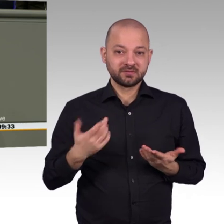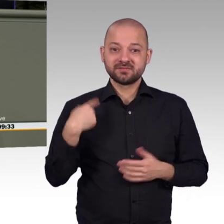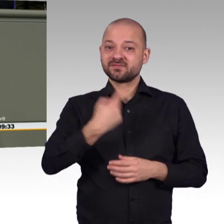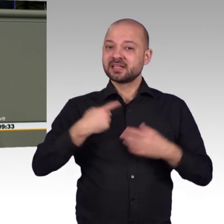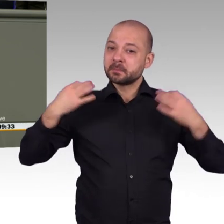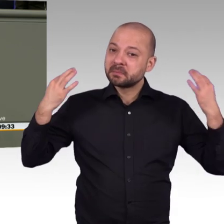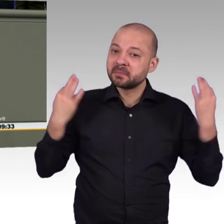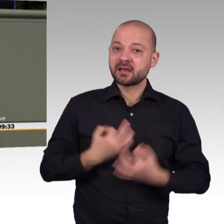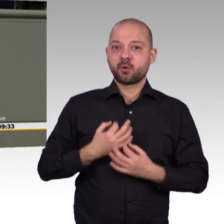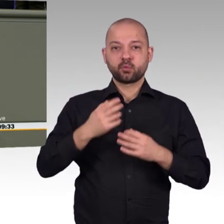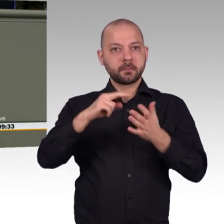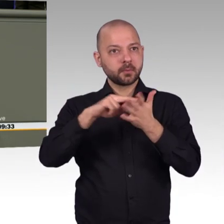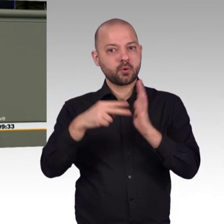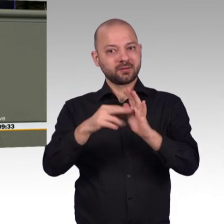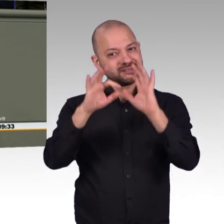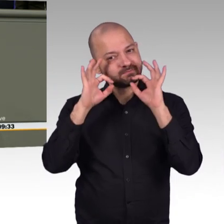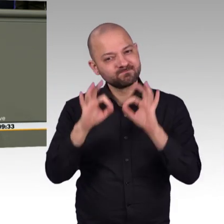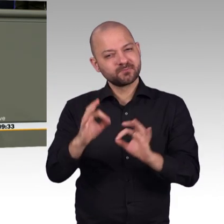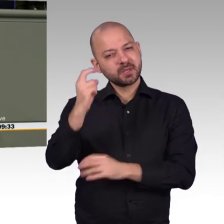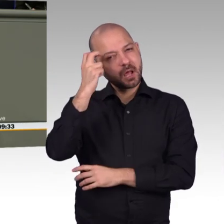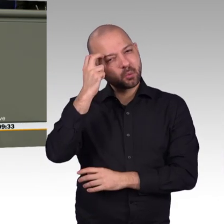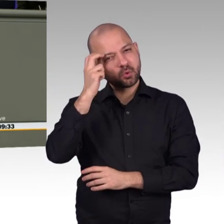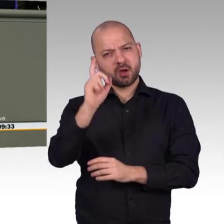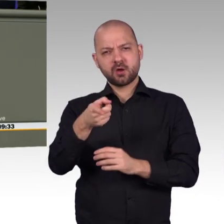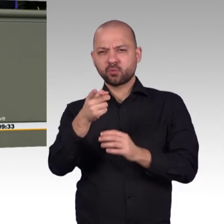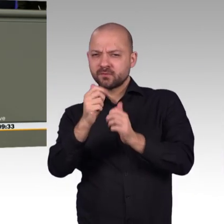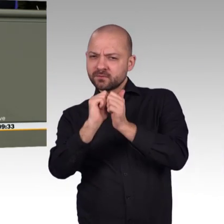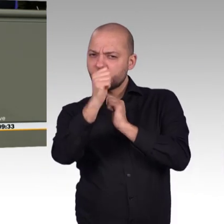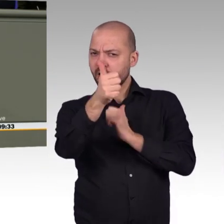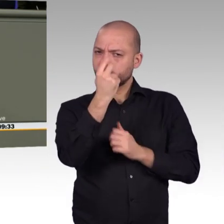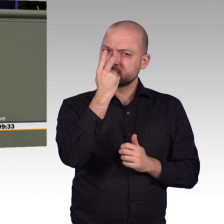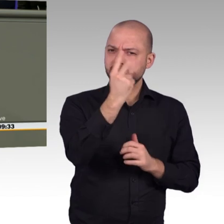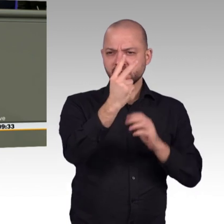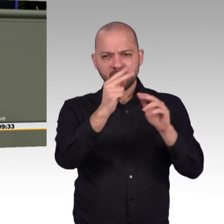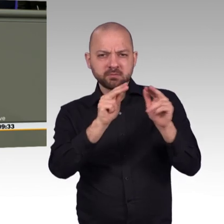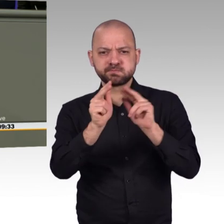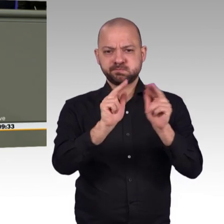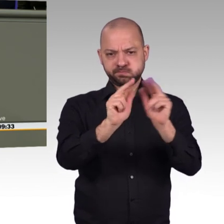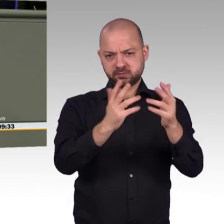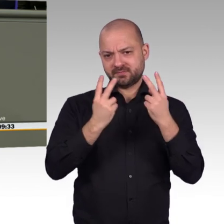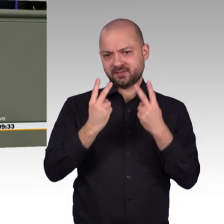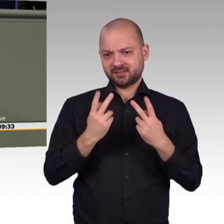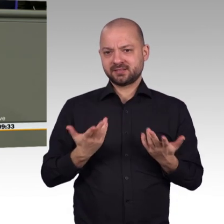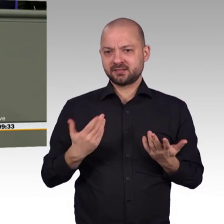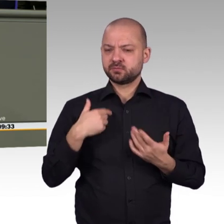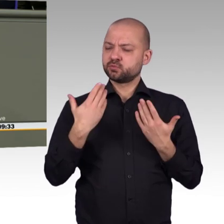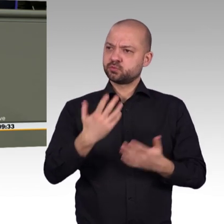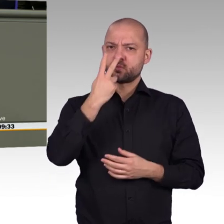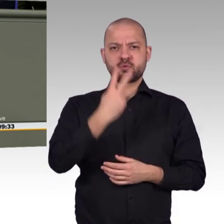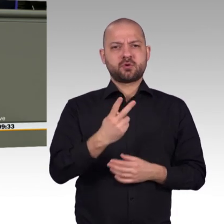darüber abstimmen. Ich gucke vor allem in die Richtung der SPD. Fragen Sie Ihr Gewissen. Stimmen Sie der Abschaffung von 219a zu. Vielen Dank.